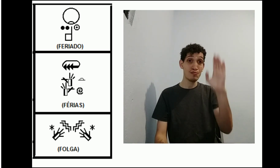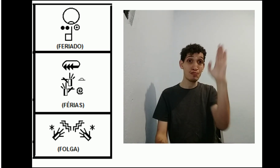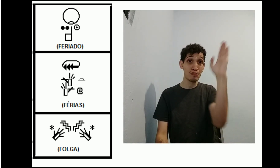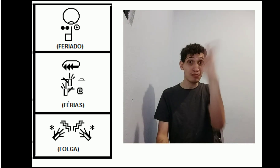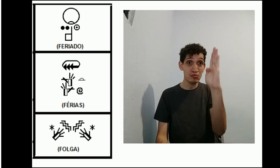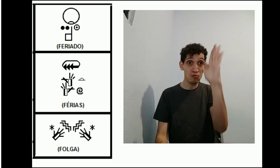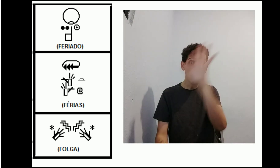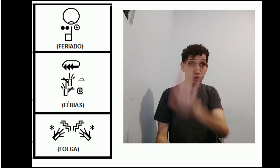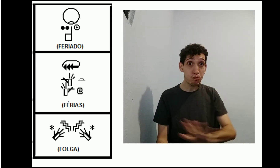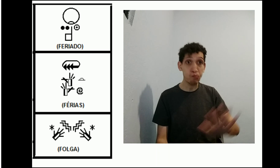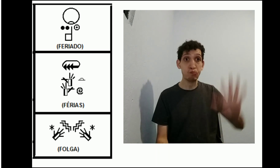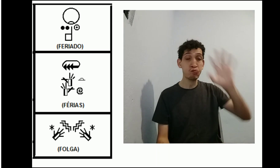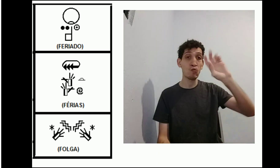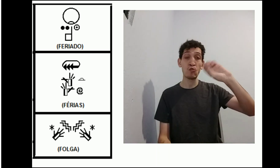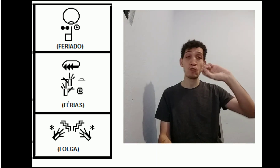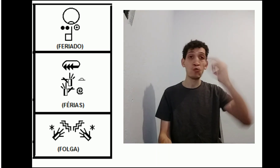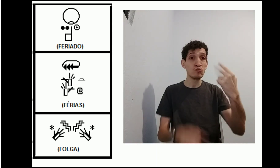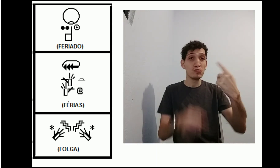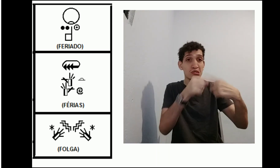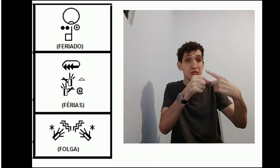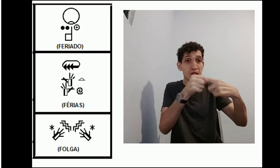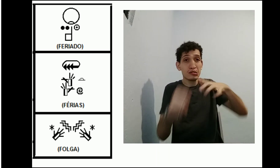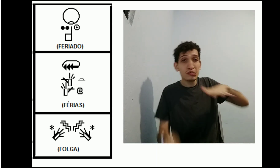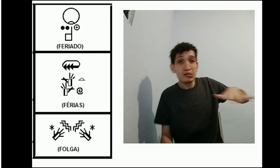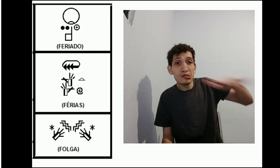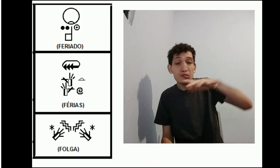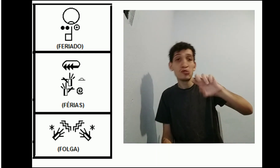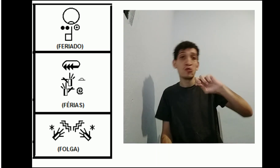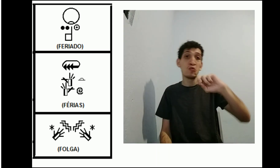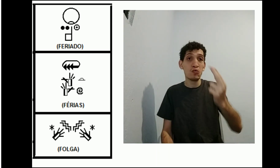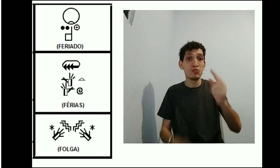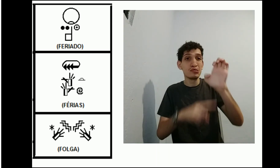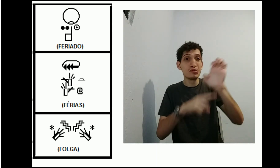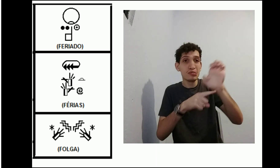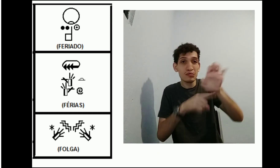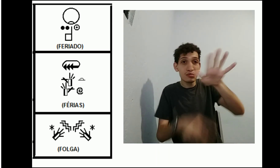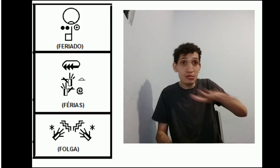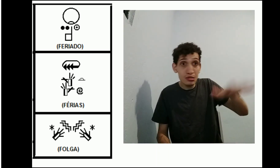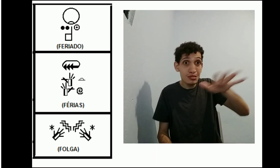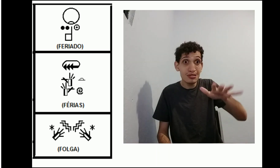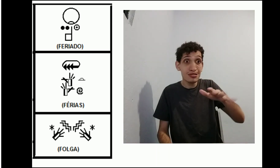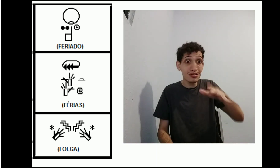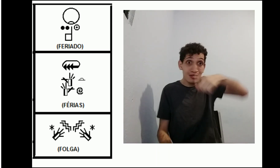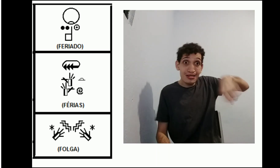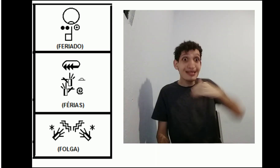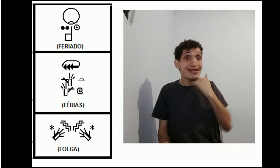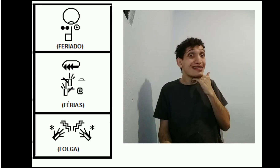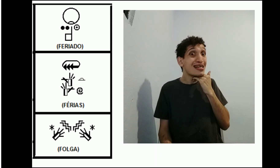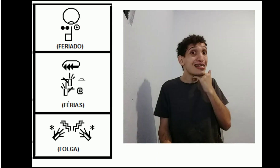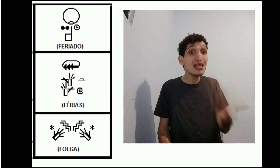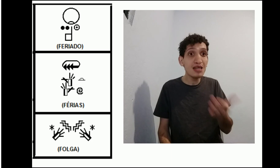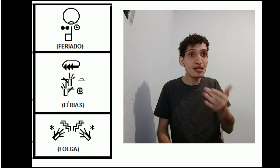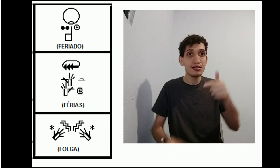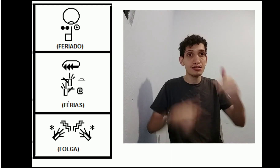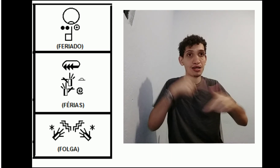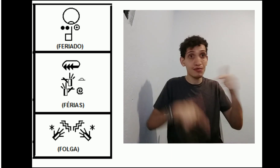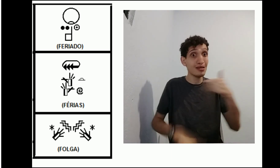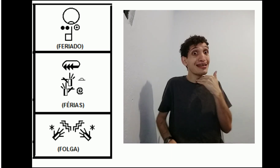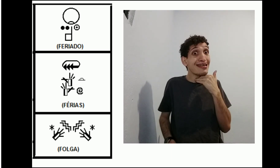dia, assim, que o Brasil inteiro, ou a cidade inteira, ou o Estado inteiro, ninguém vai